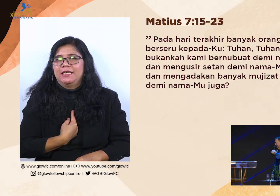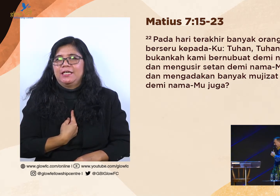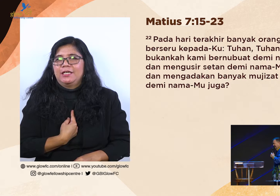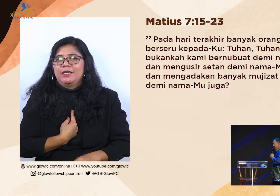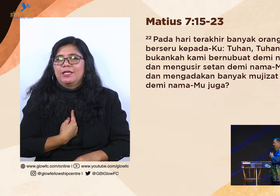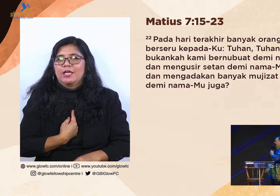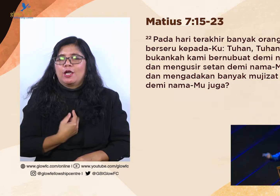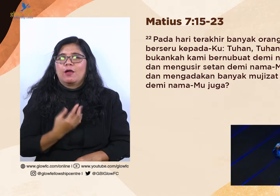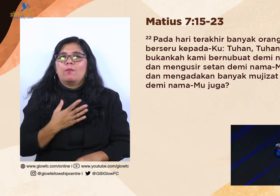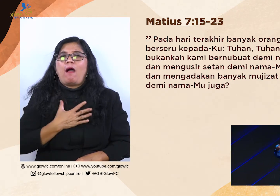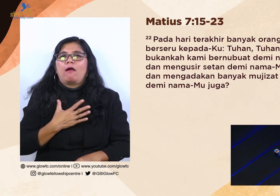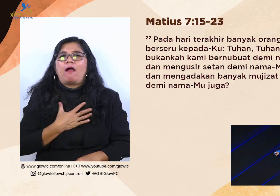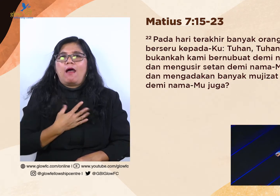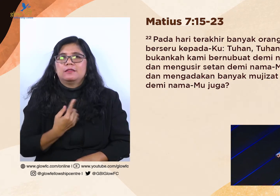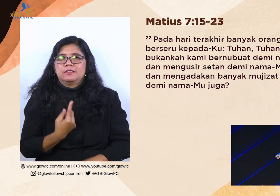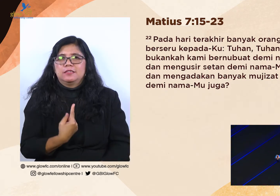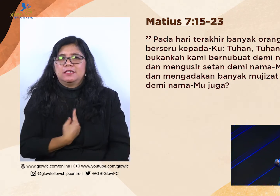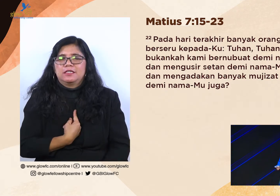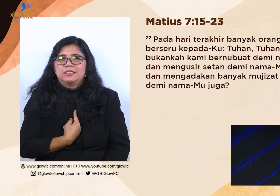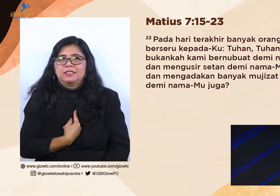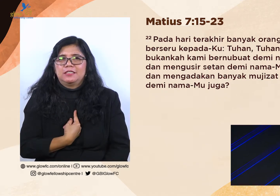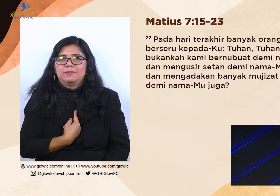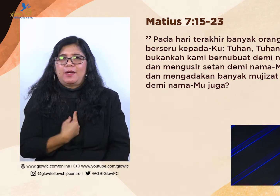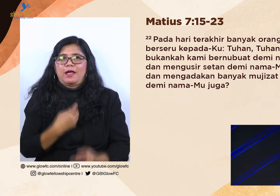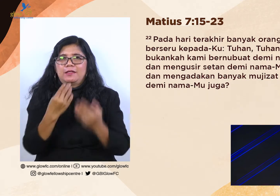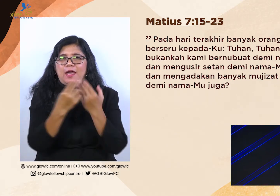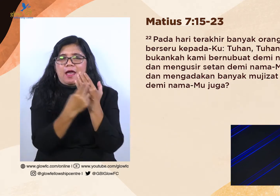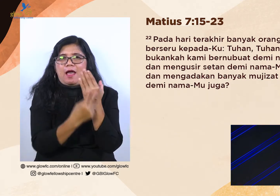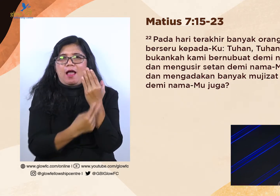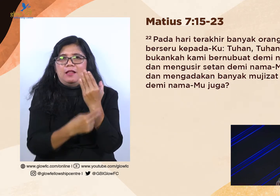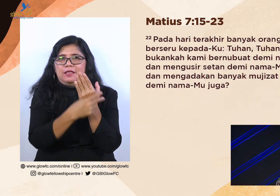kebanggaan dirinya. Makanya Alkitab bilang selanjutnya 23.